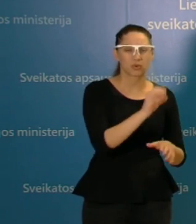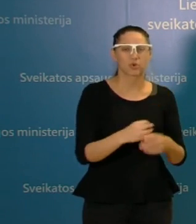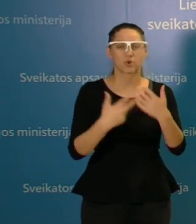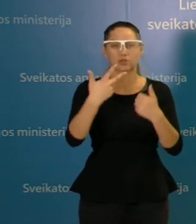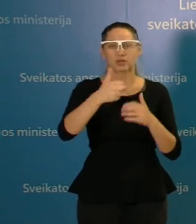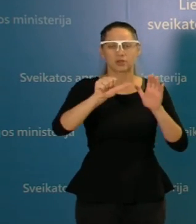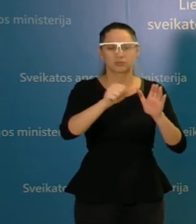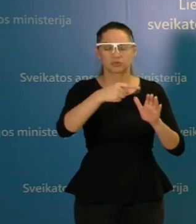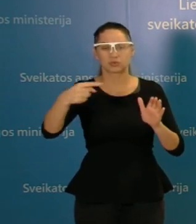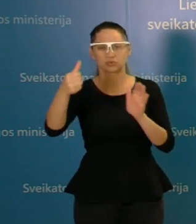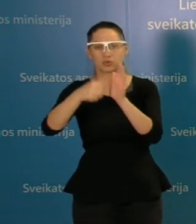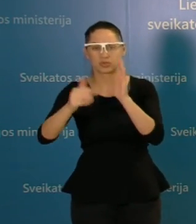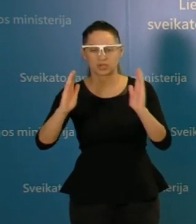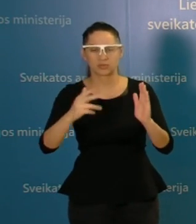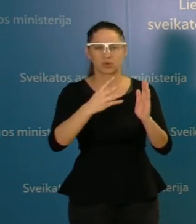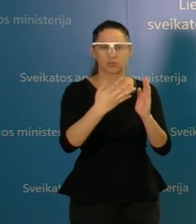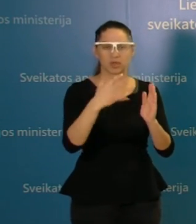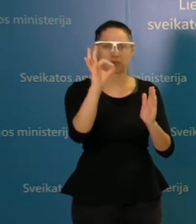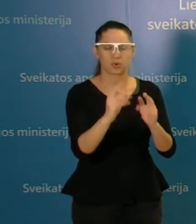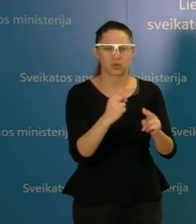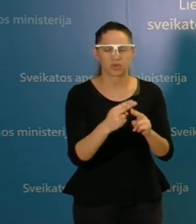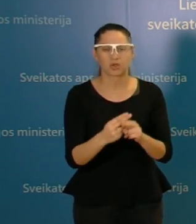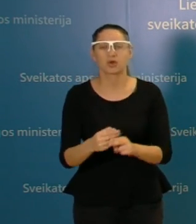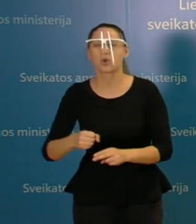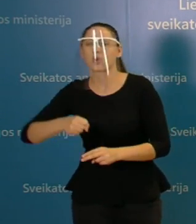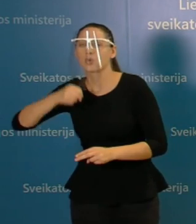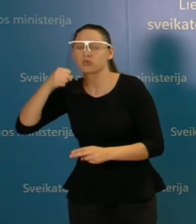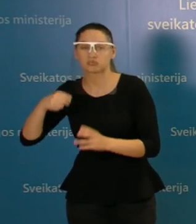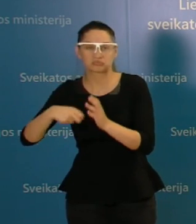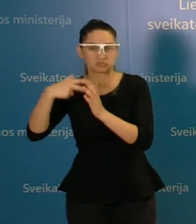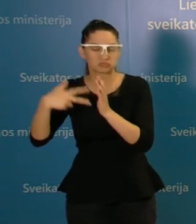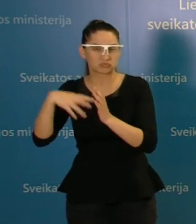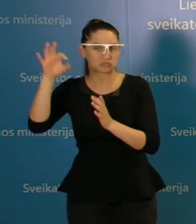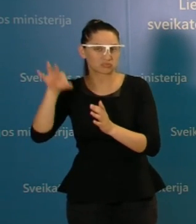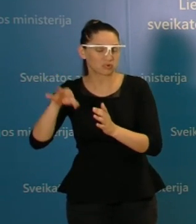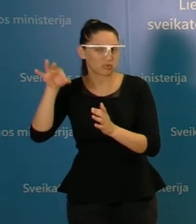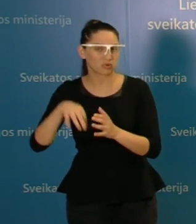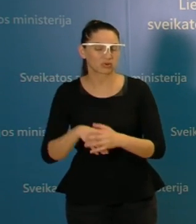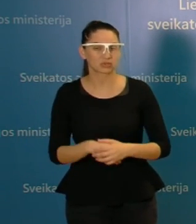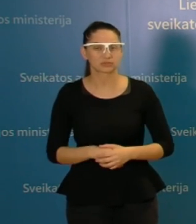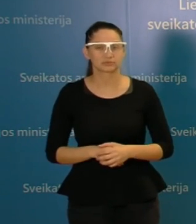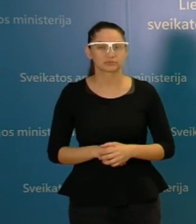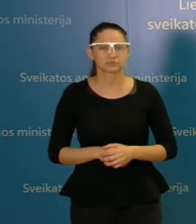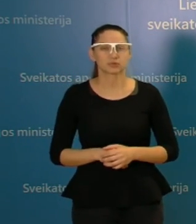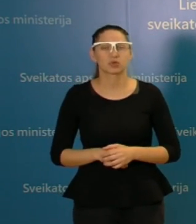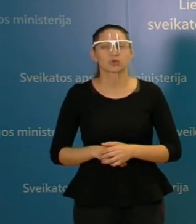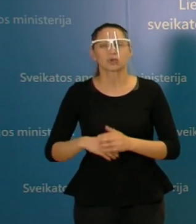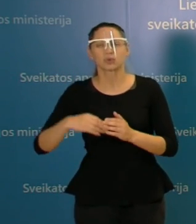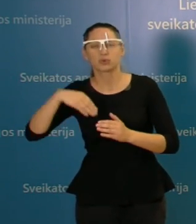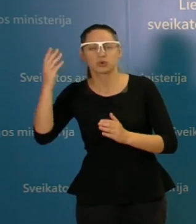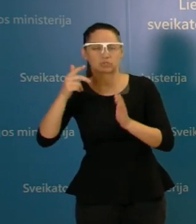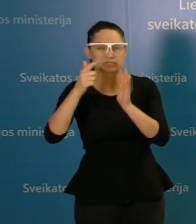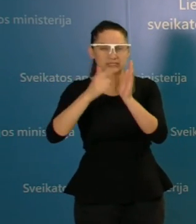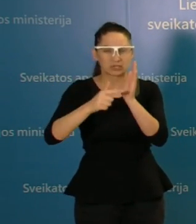iki 60 geršim penki ir vyresnį sudaro tik 18 procentų. Jeigu paimti dar vyresnį amžių nuo 70